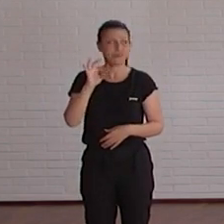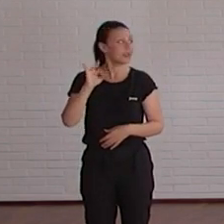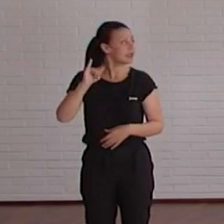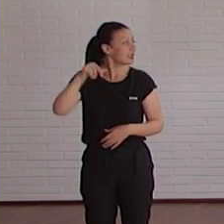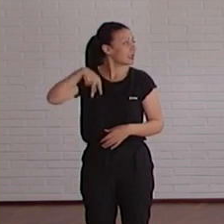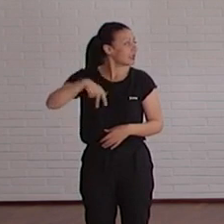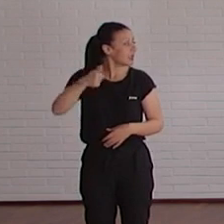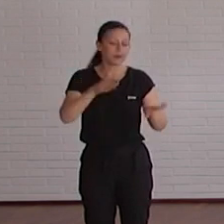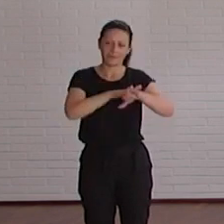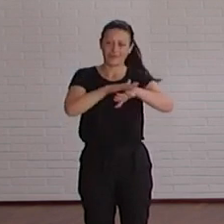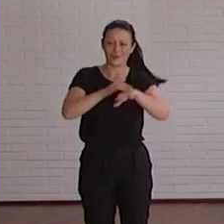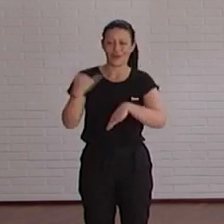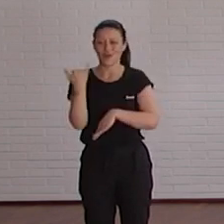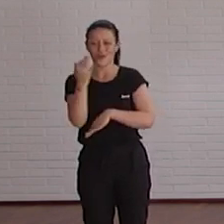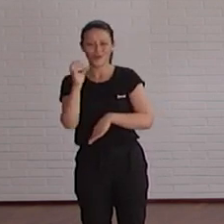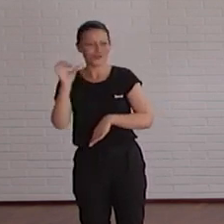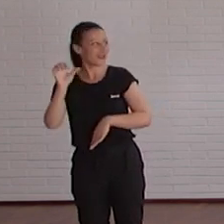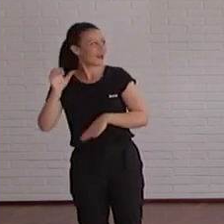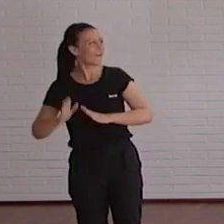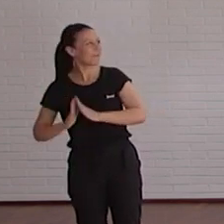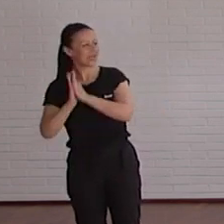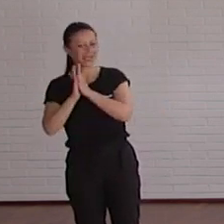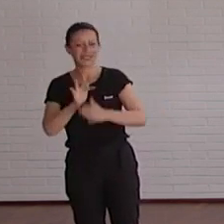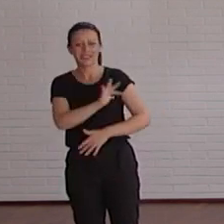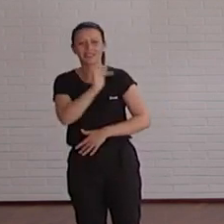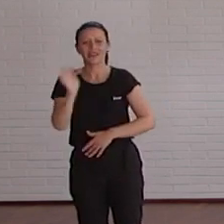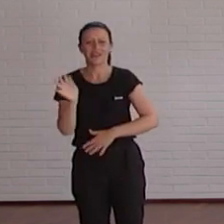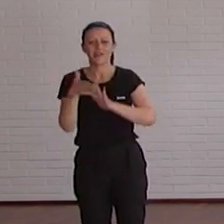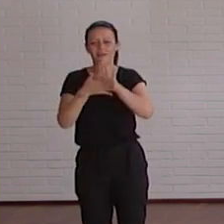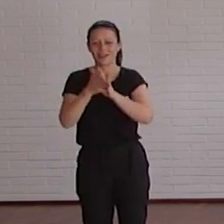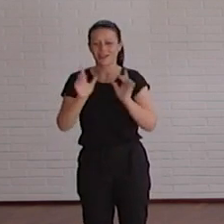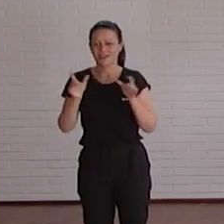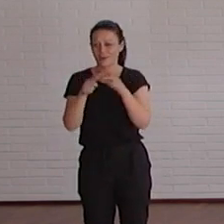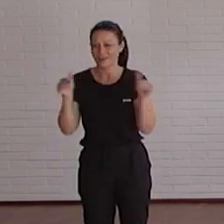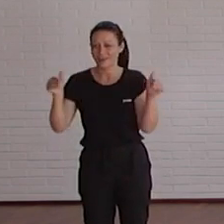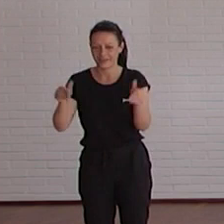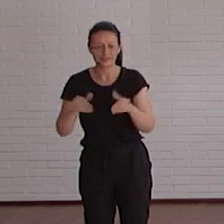a José María, disculpa, que nos va a hablar de la unidad. Adelante.